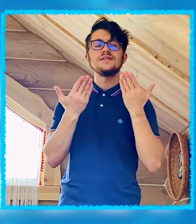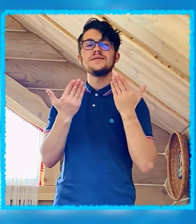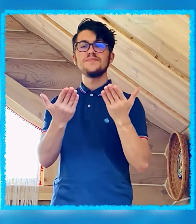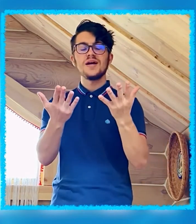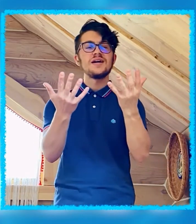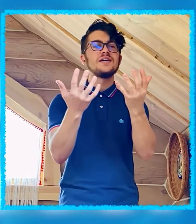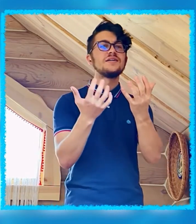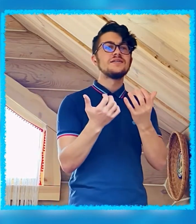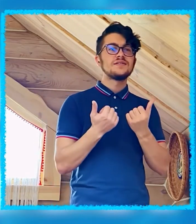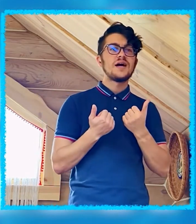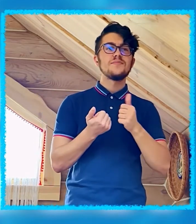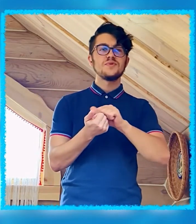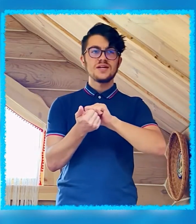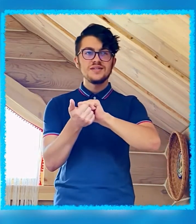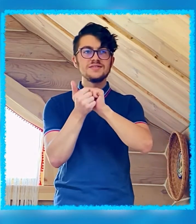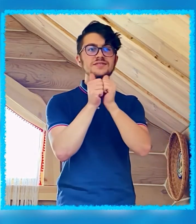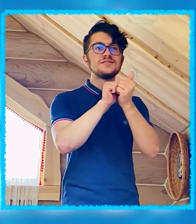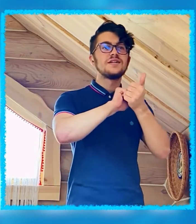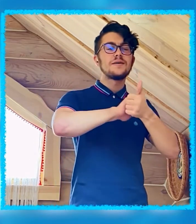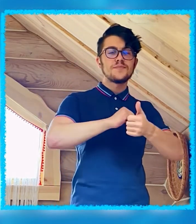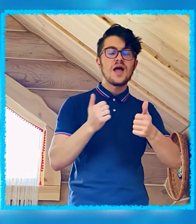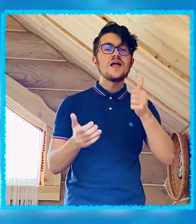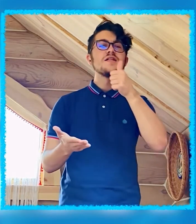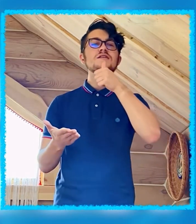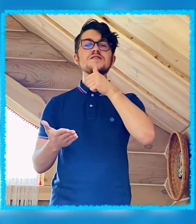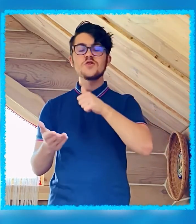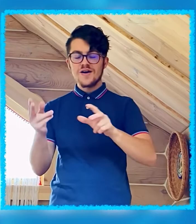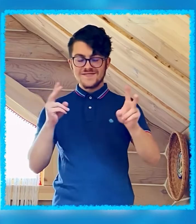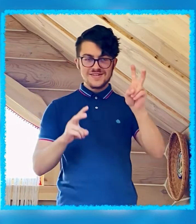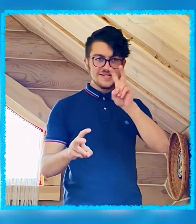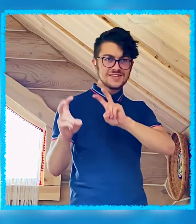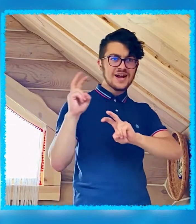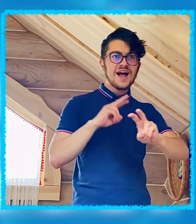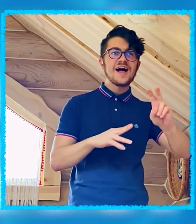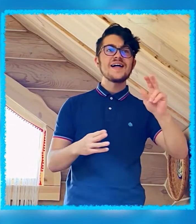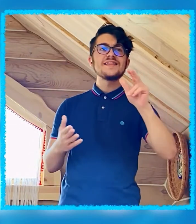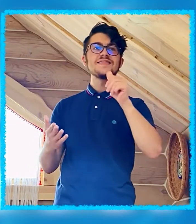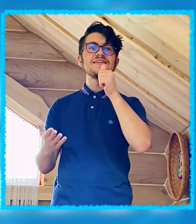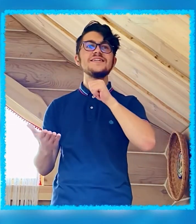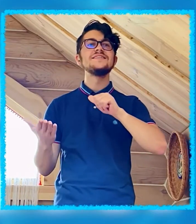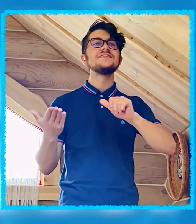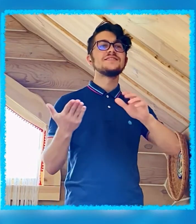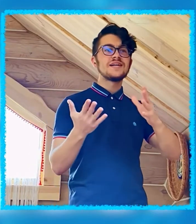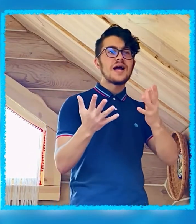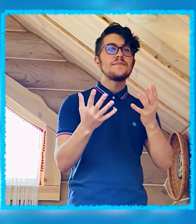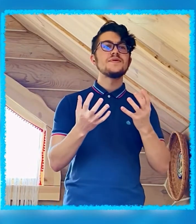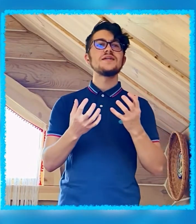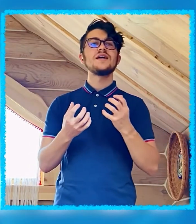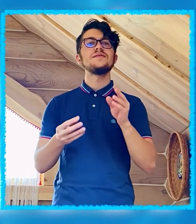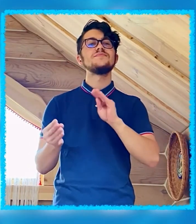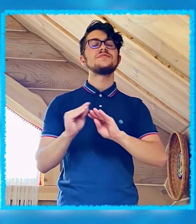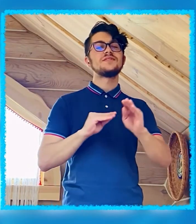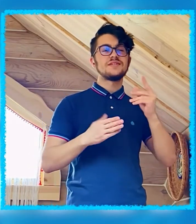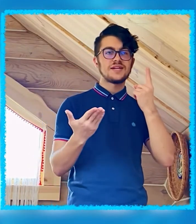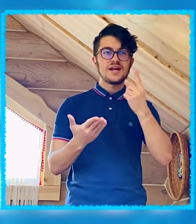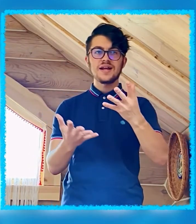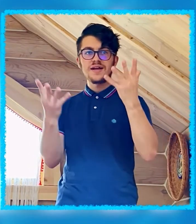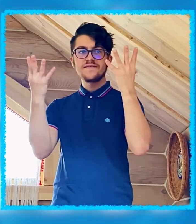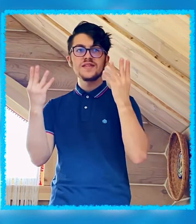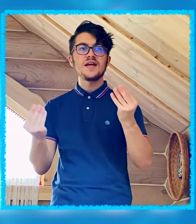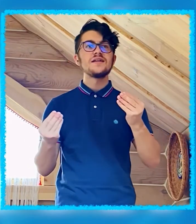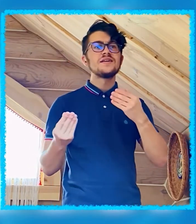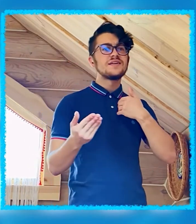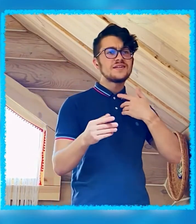Часть тебя Собираю взамен Новый краш-тест Собираемся